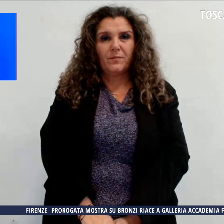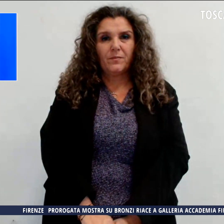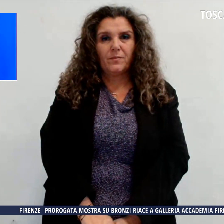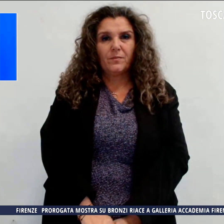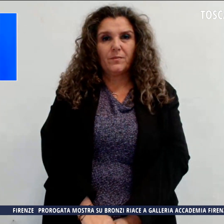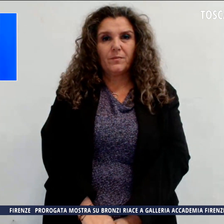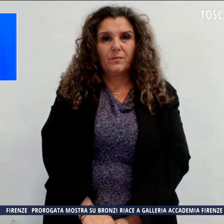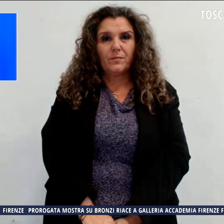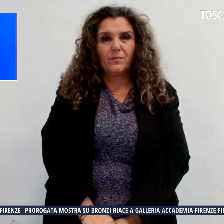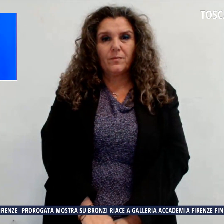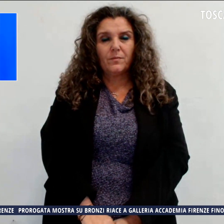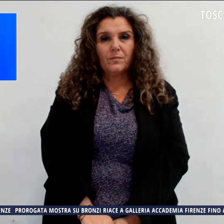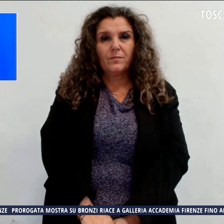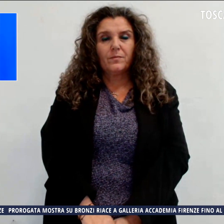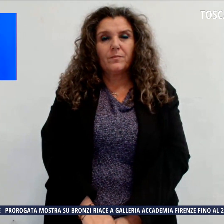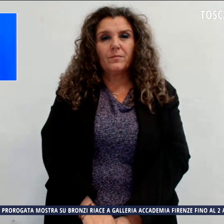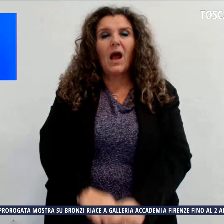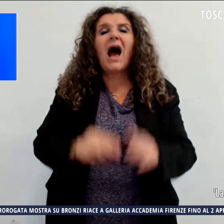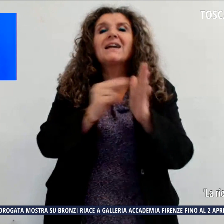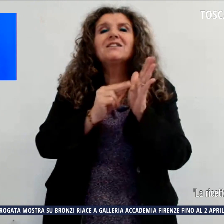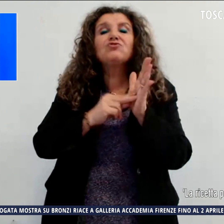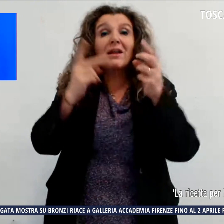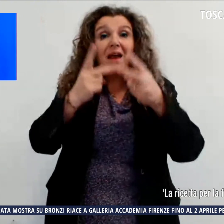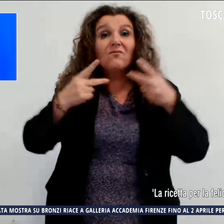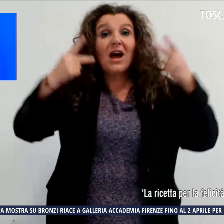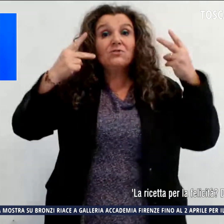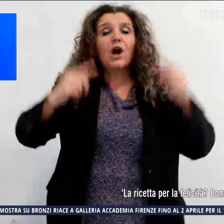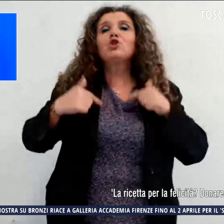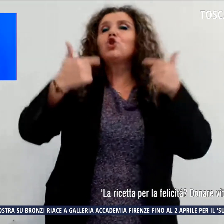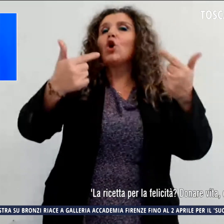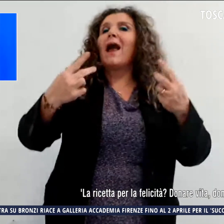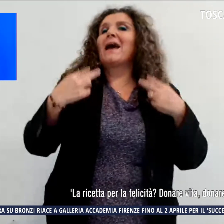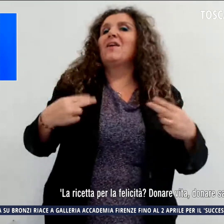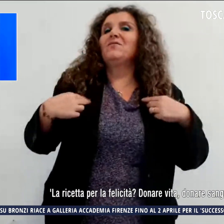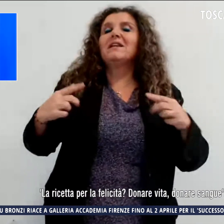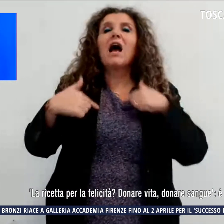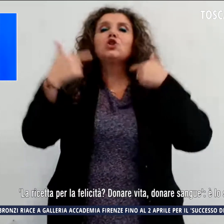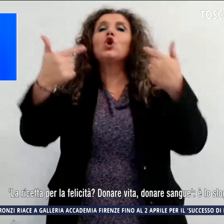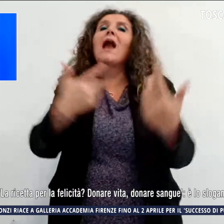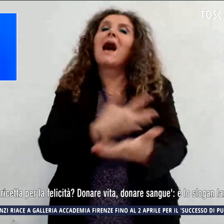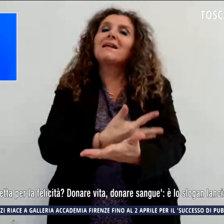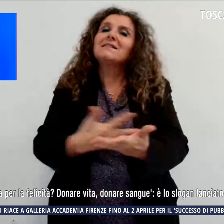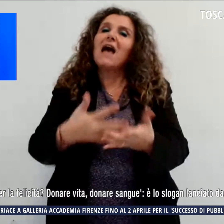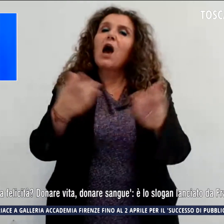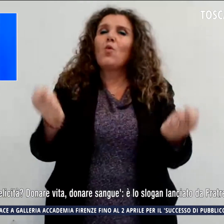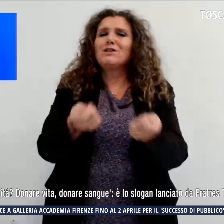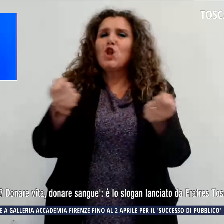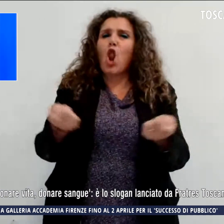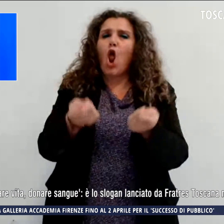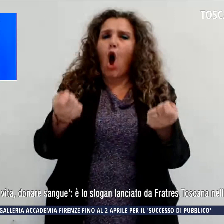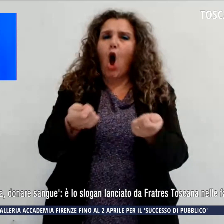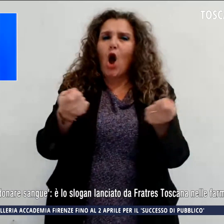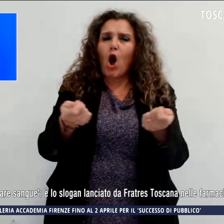La ricetta per la felicità, donare vita, donare sangue. Questo è lo slogan lanciato da